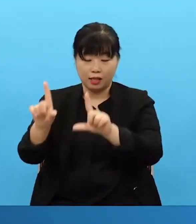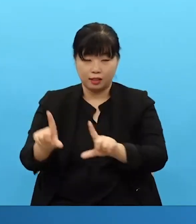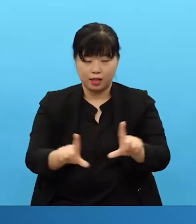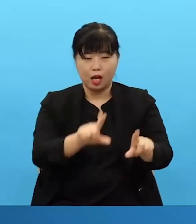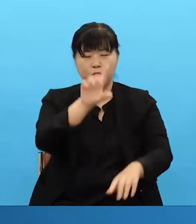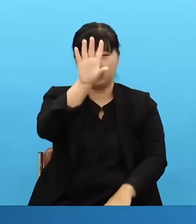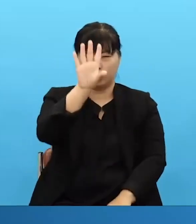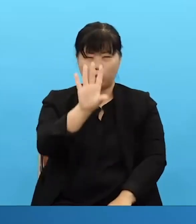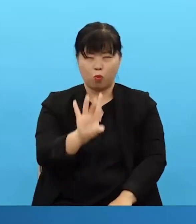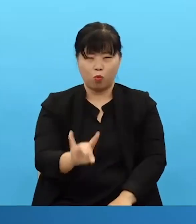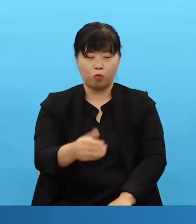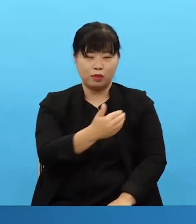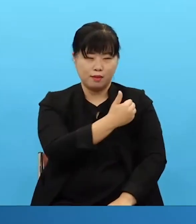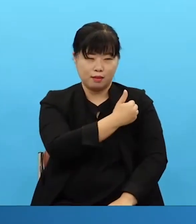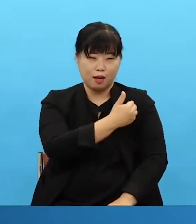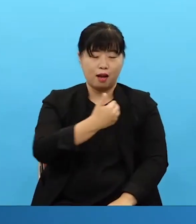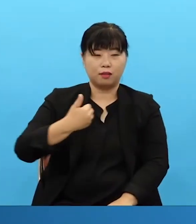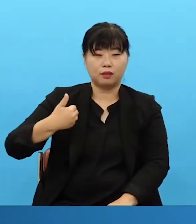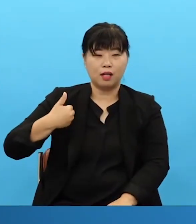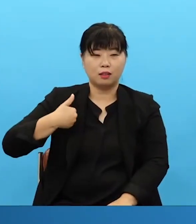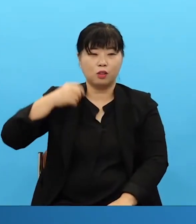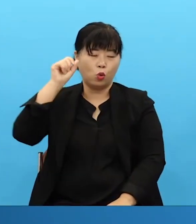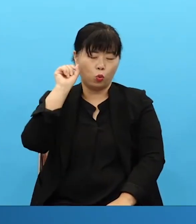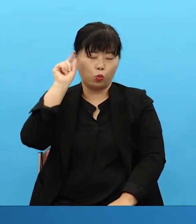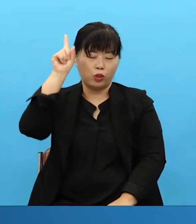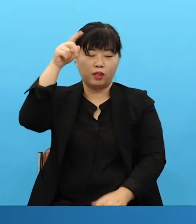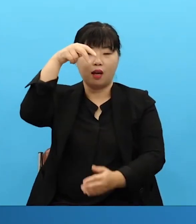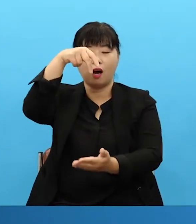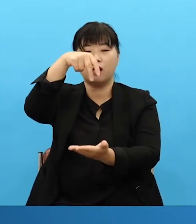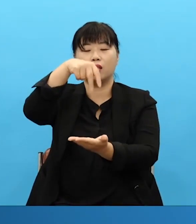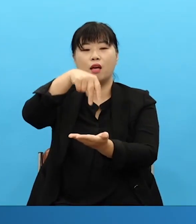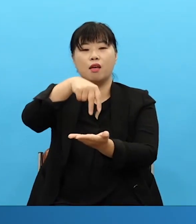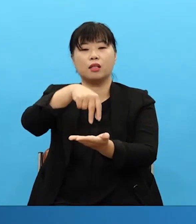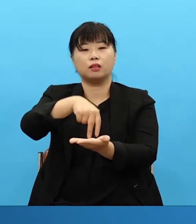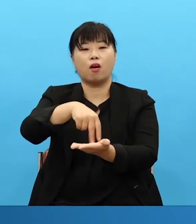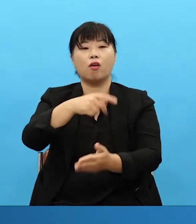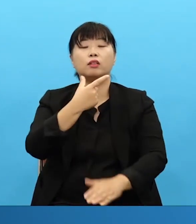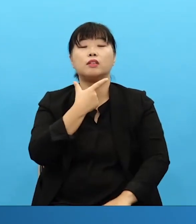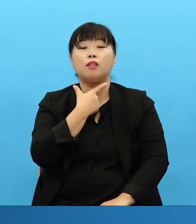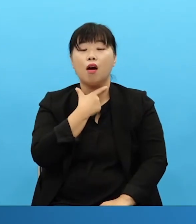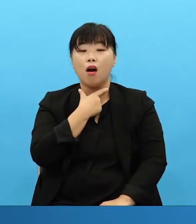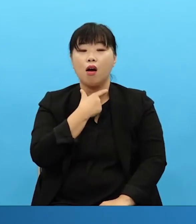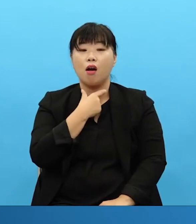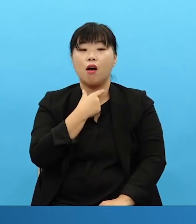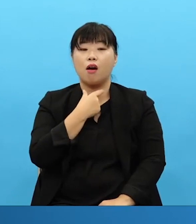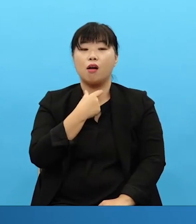삶으로 당당히 위대하게 서리라